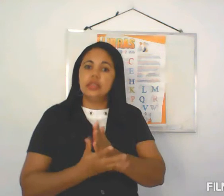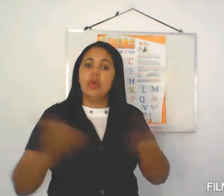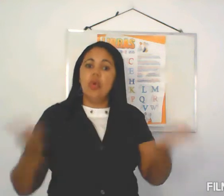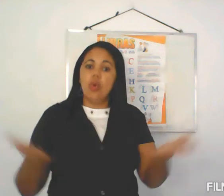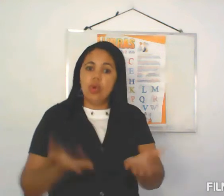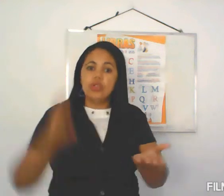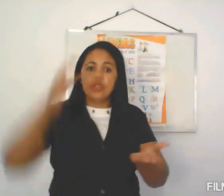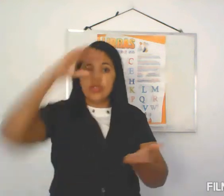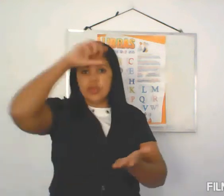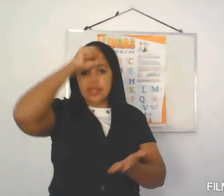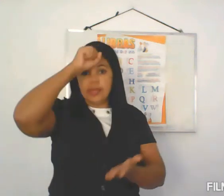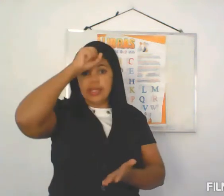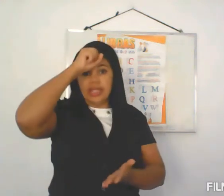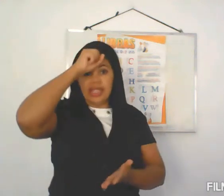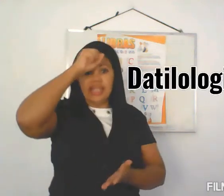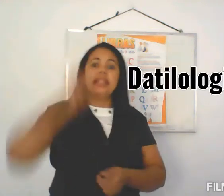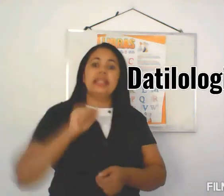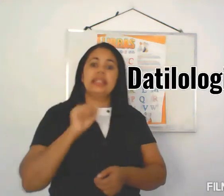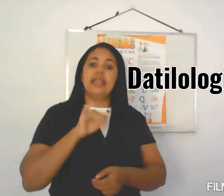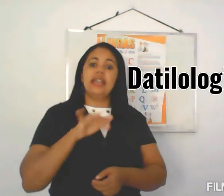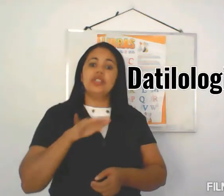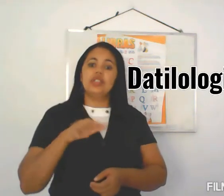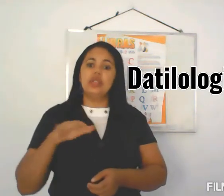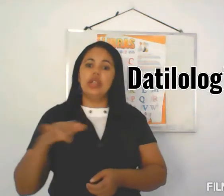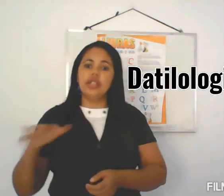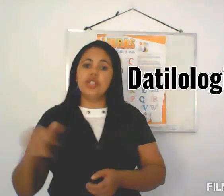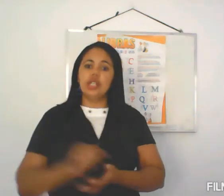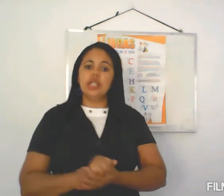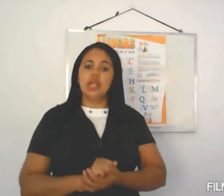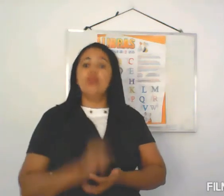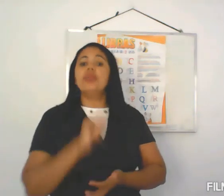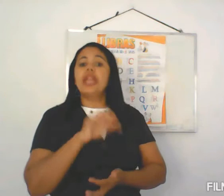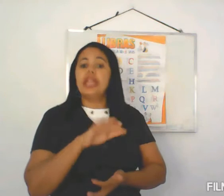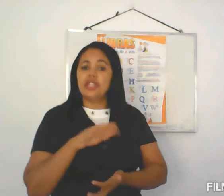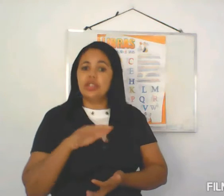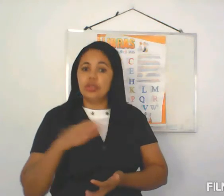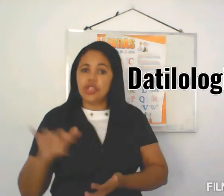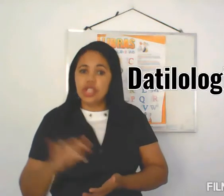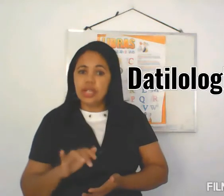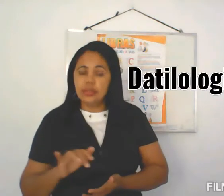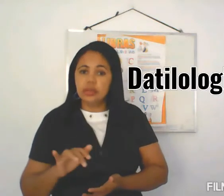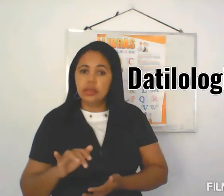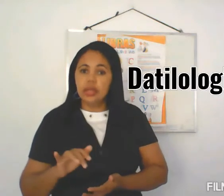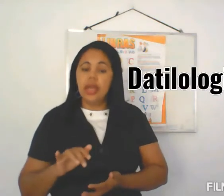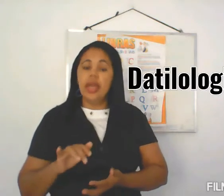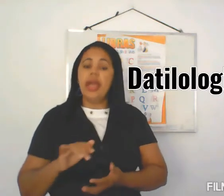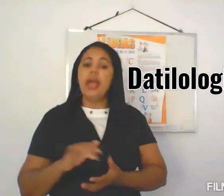Hoje nós vamos aprender datilologia. O que é datilologia? É o